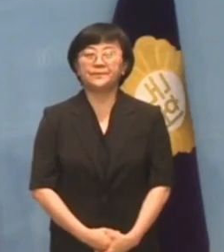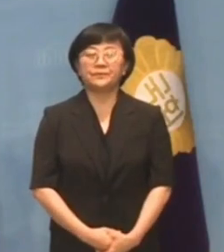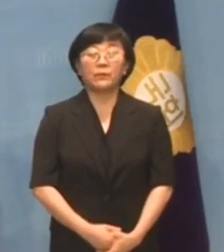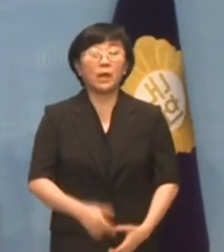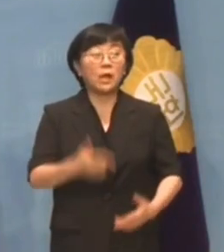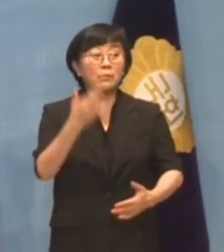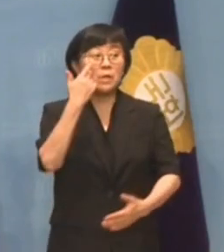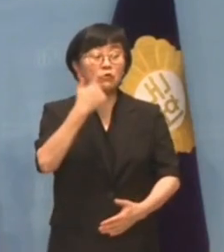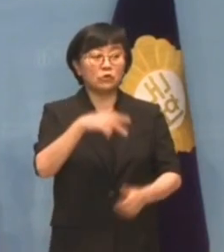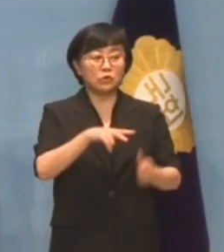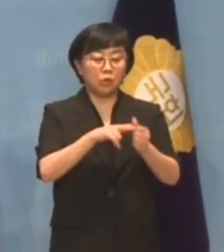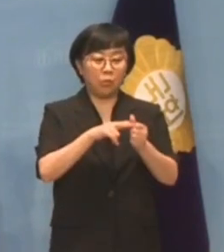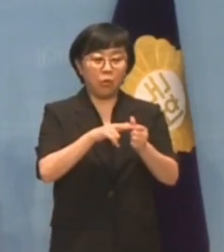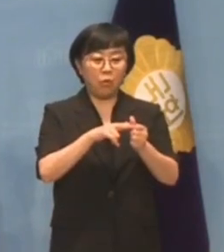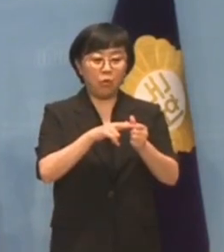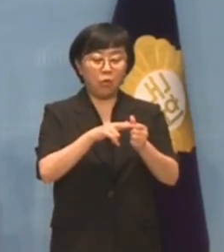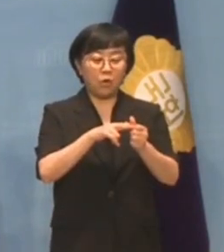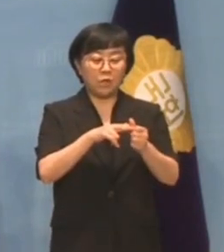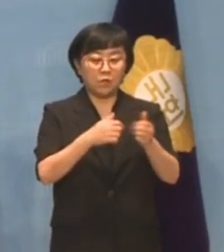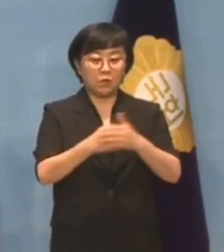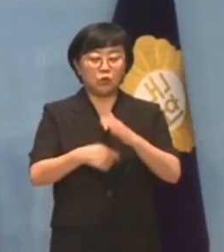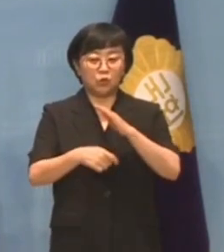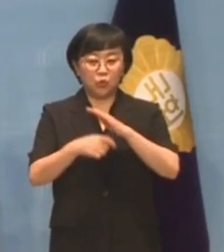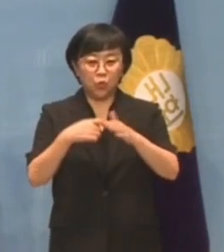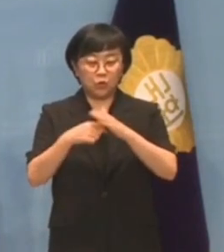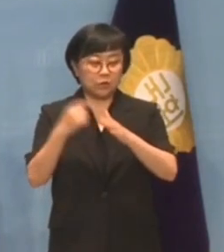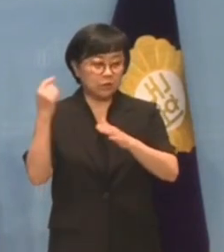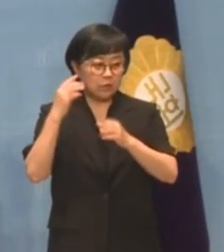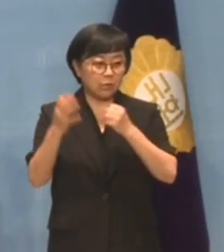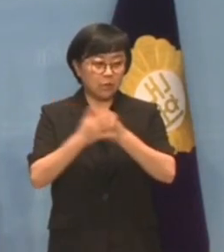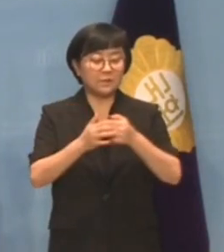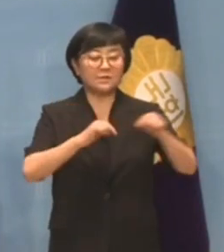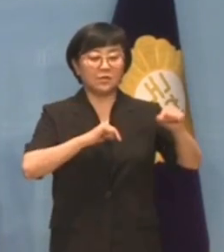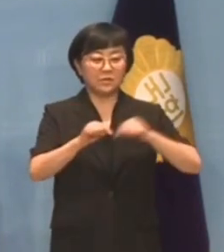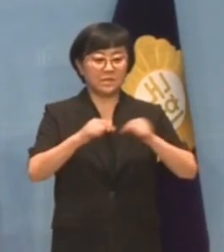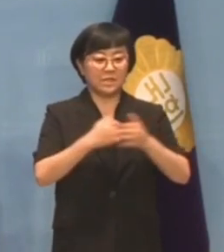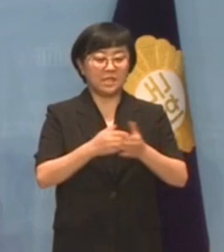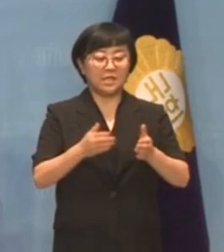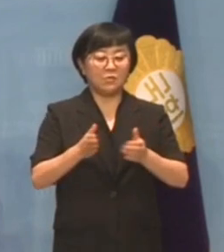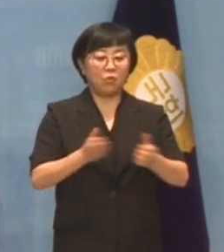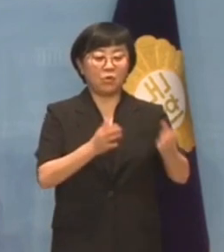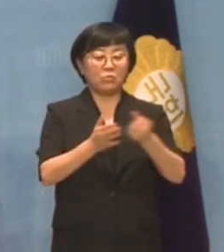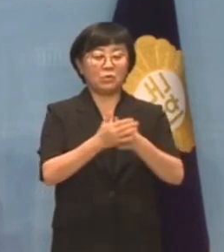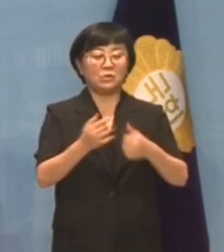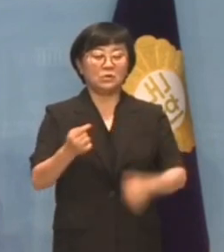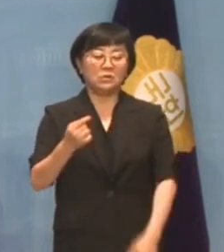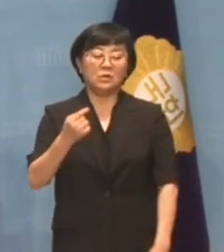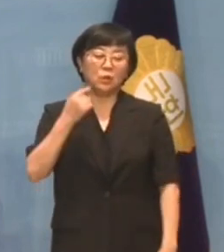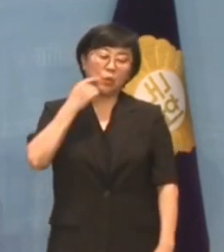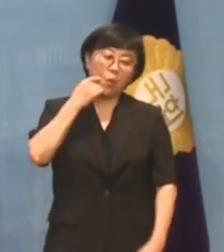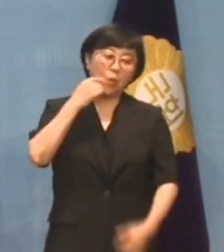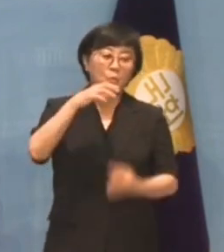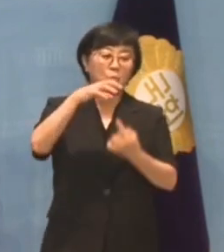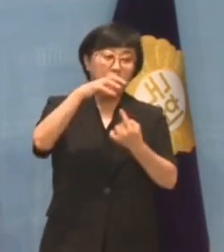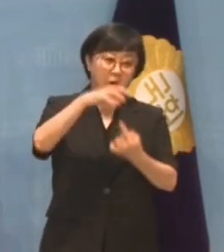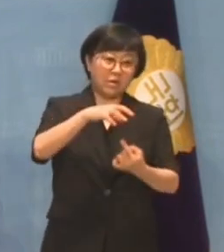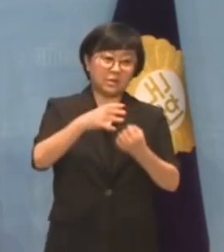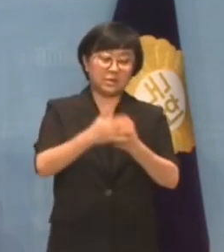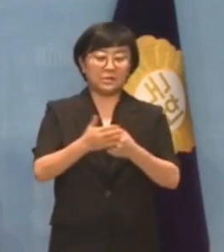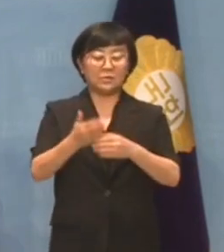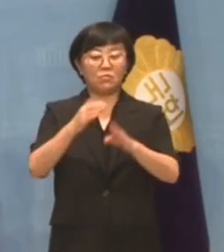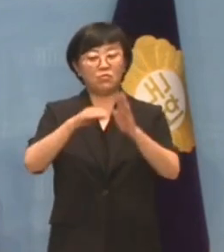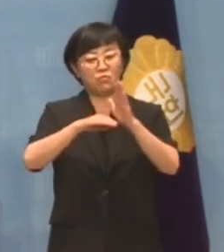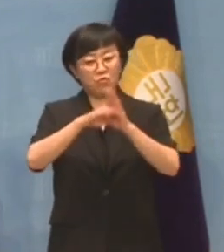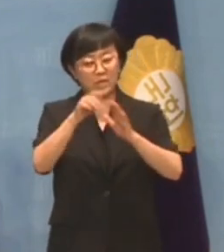미국 정보당국의 도감청 의혹도 정치공사하는 민주당은 독보석과 같은 친북, 박미단체와